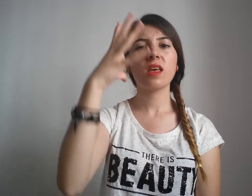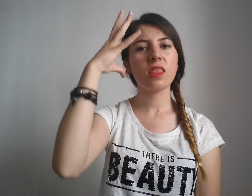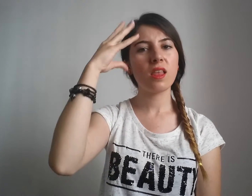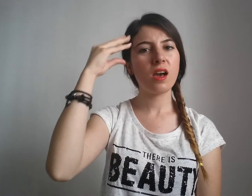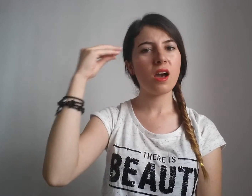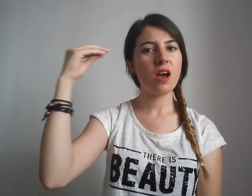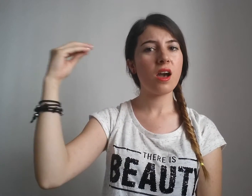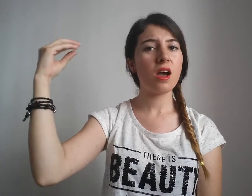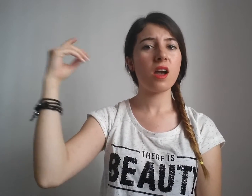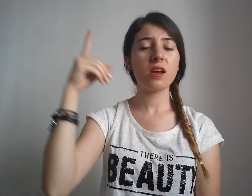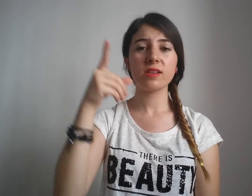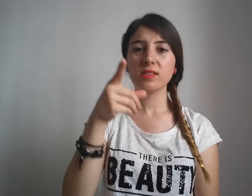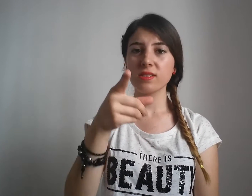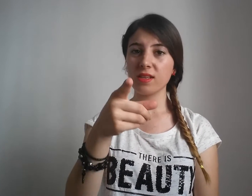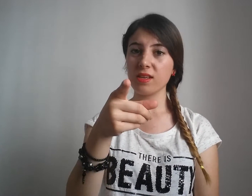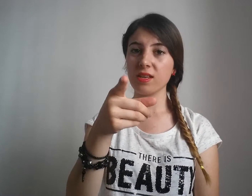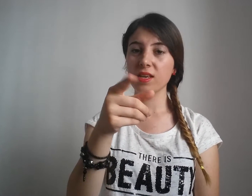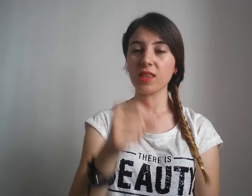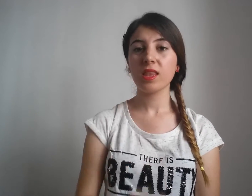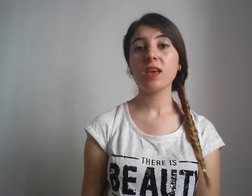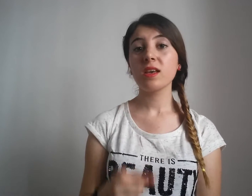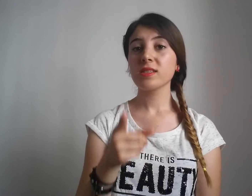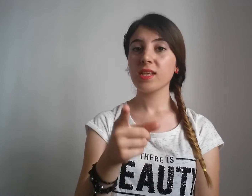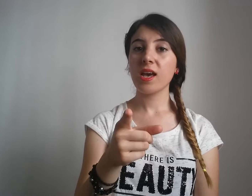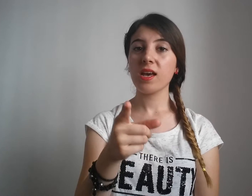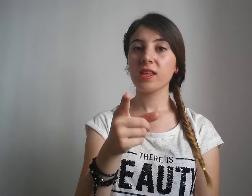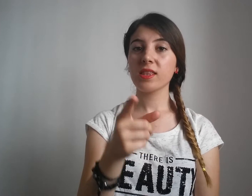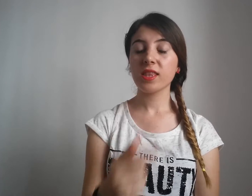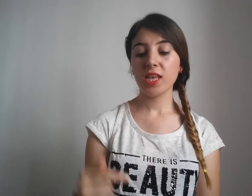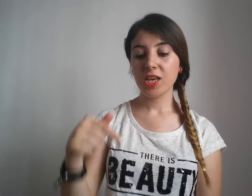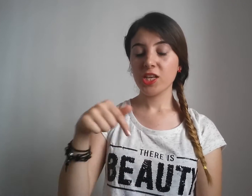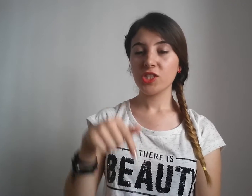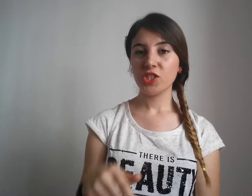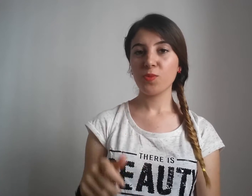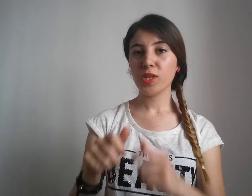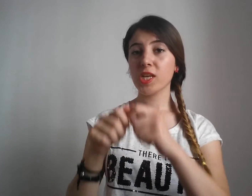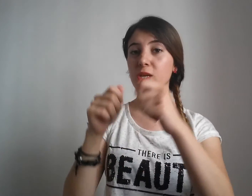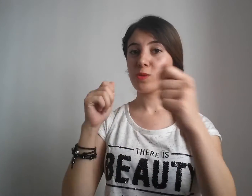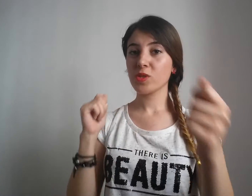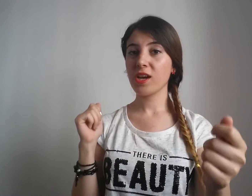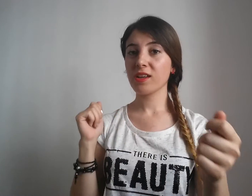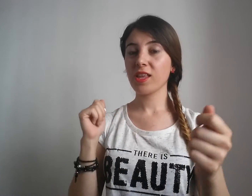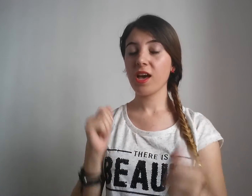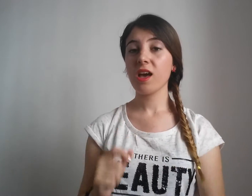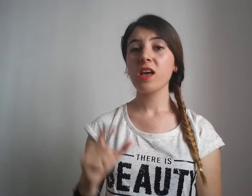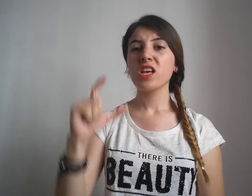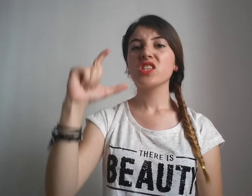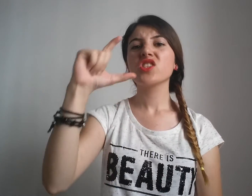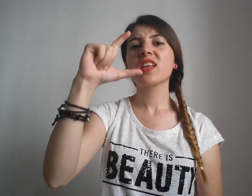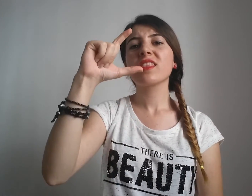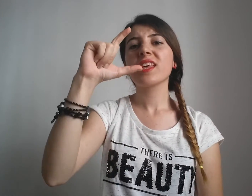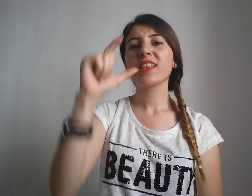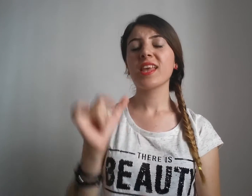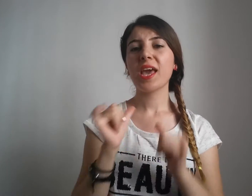anlarsın. Sen şimdi uzakta, cennette,